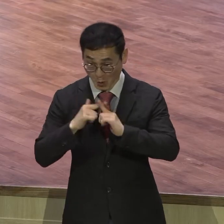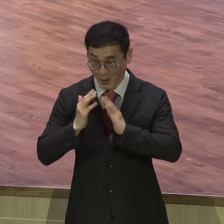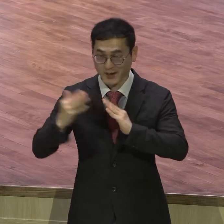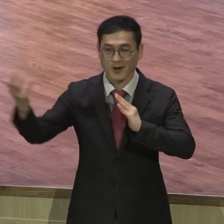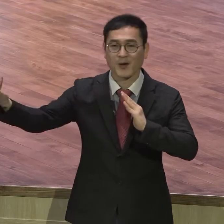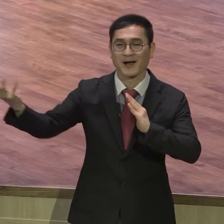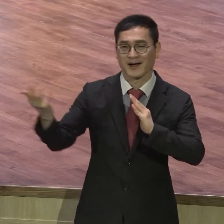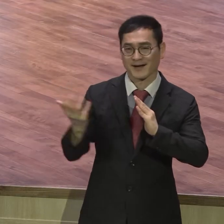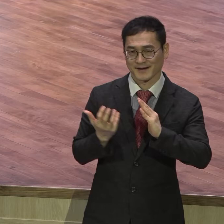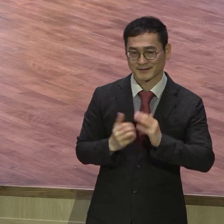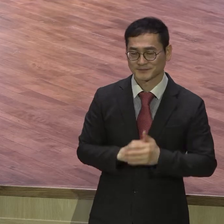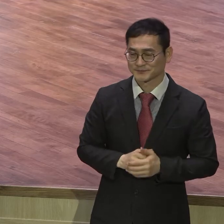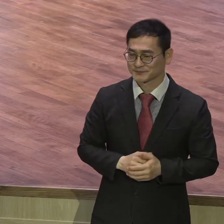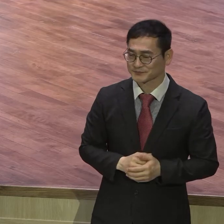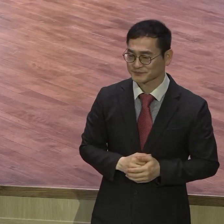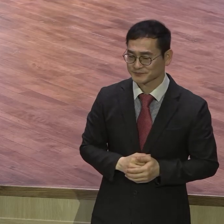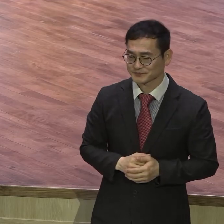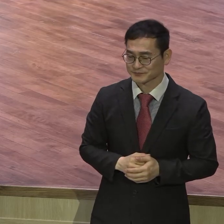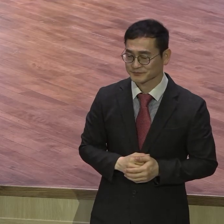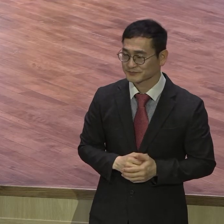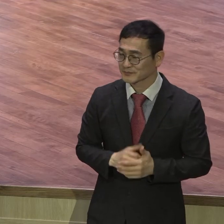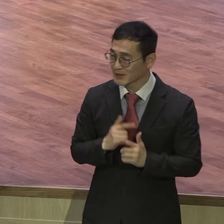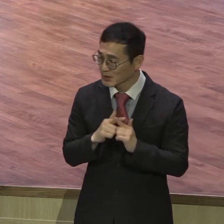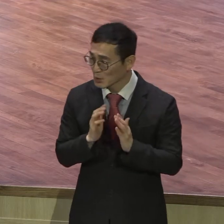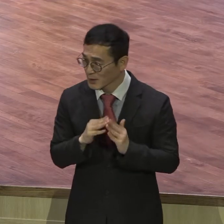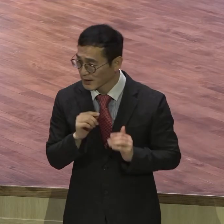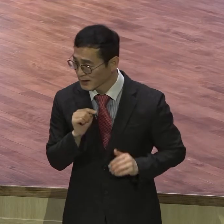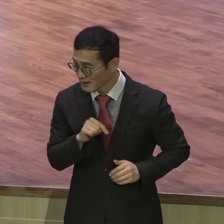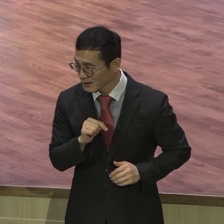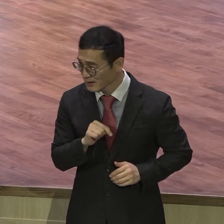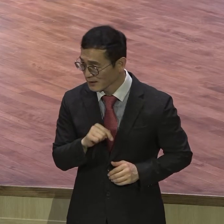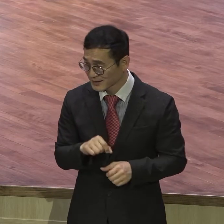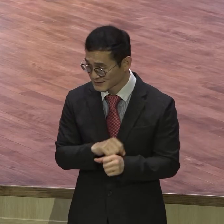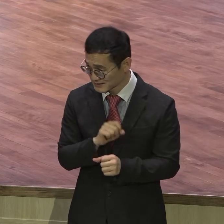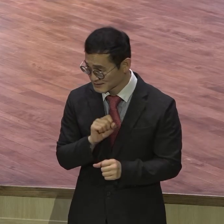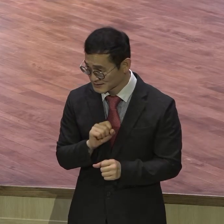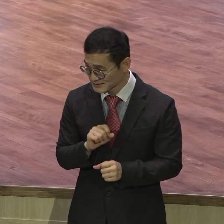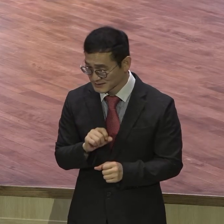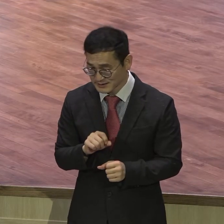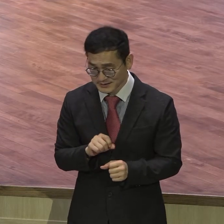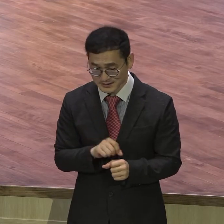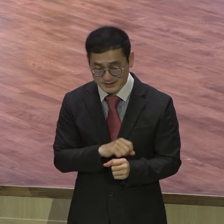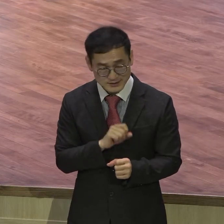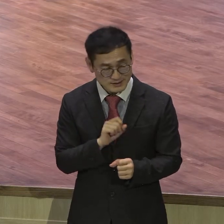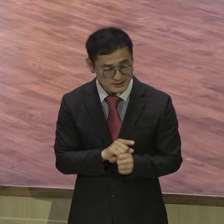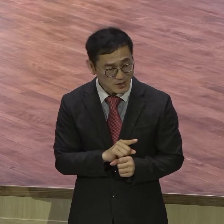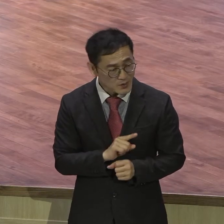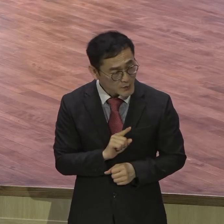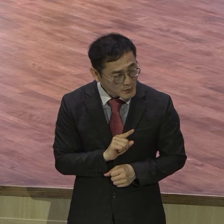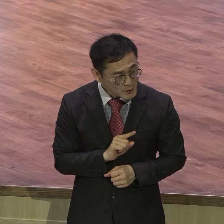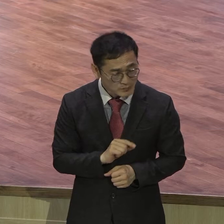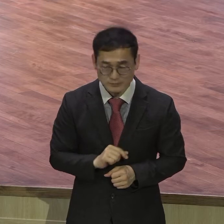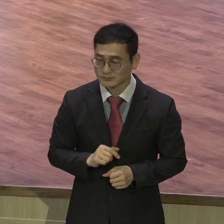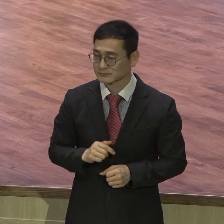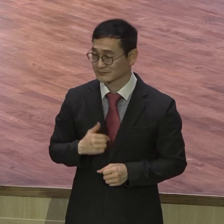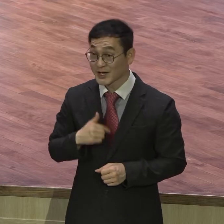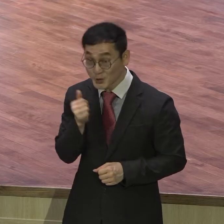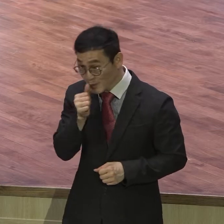그랬어요 우리 이 교회 특징이 뭡니까 우리 교회는 교인